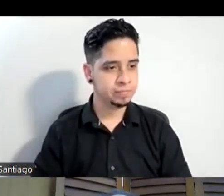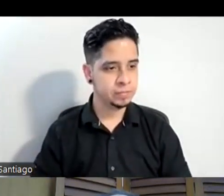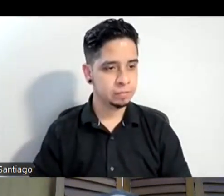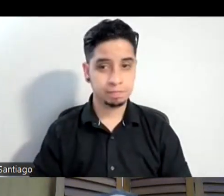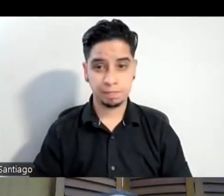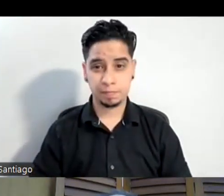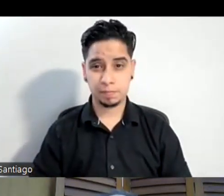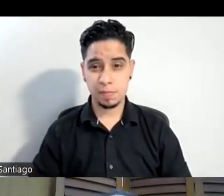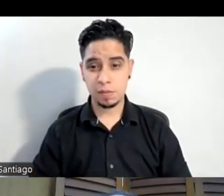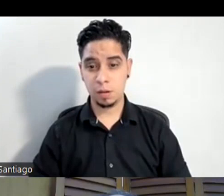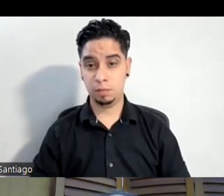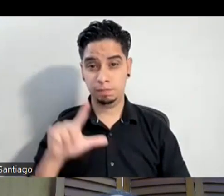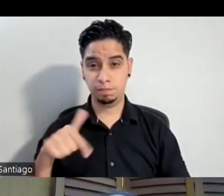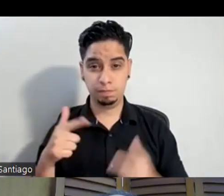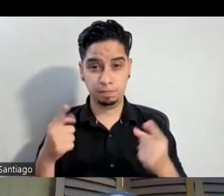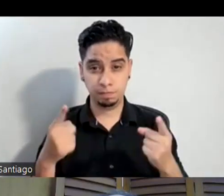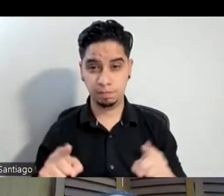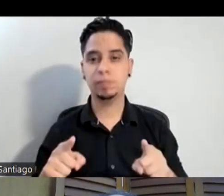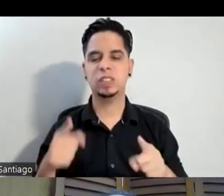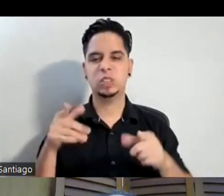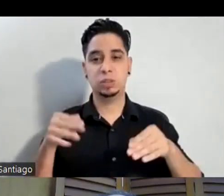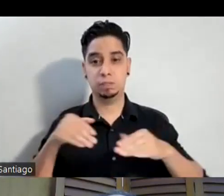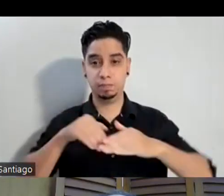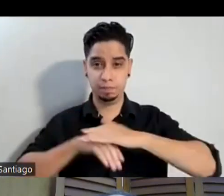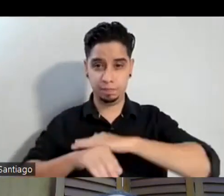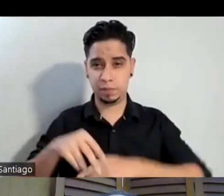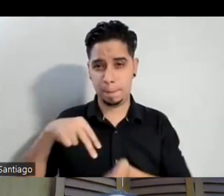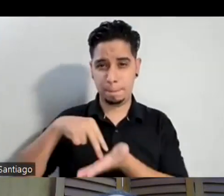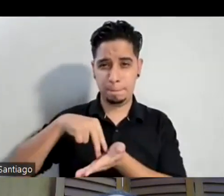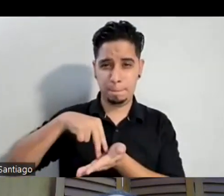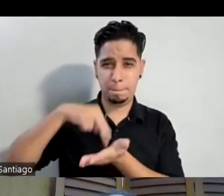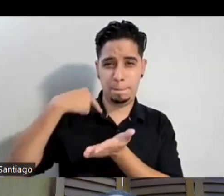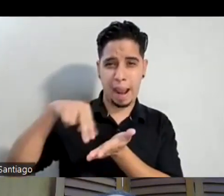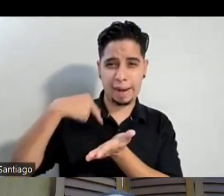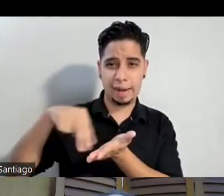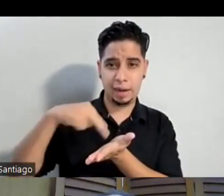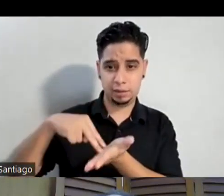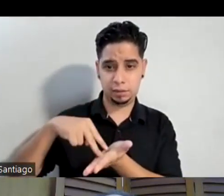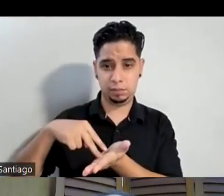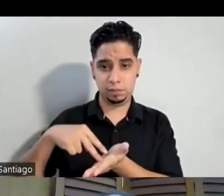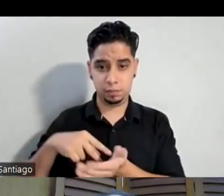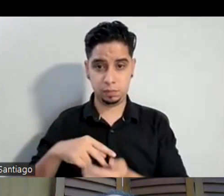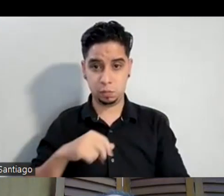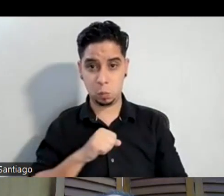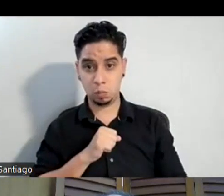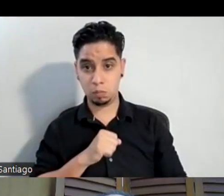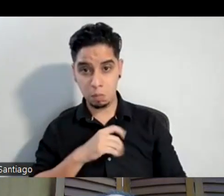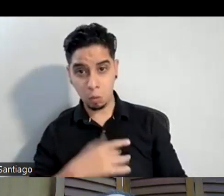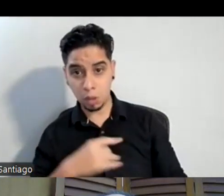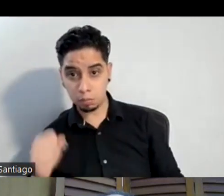después de ahí entré en baile, pues, me gustaba el baile, pero no me sentía que estaba, que era